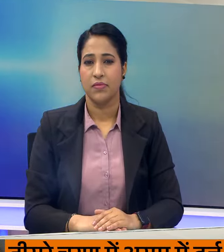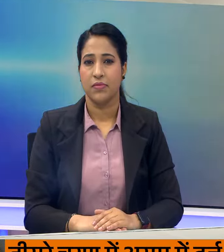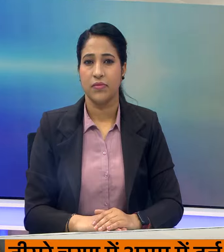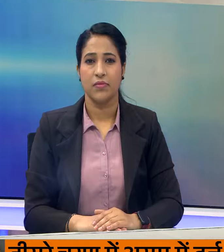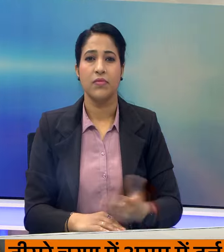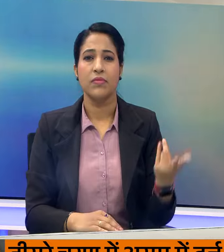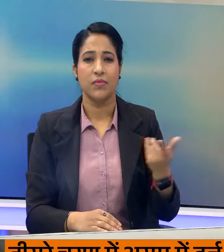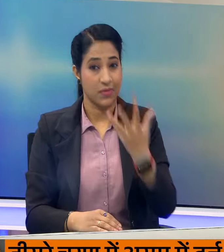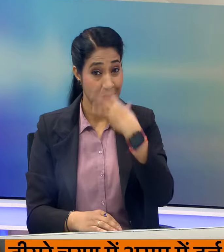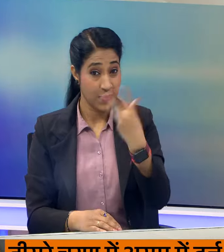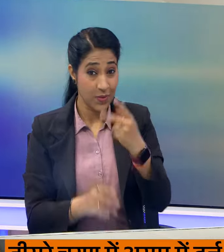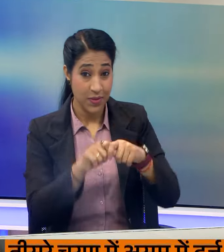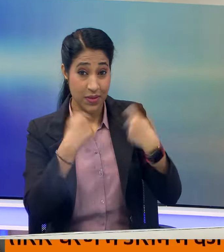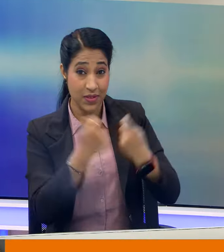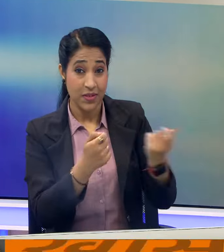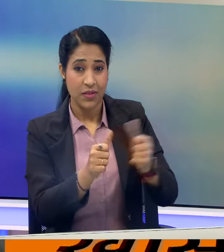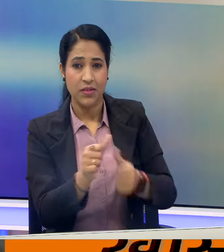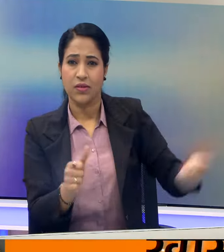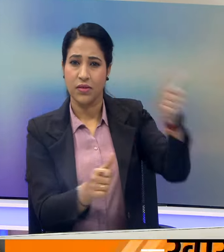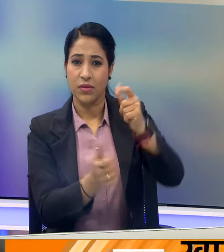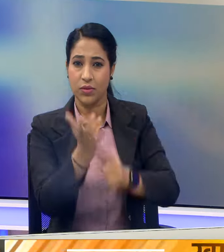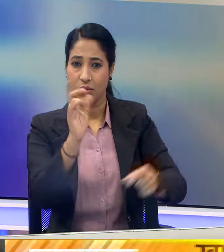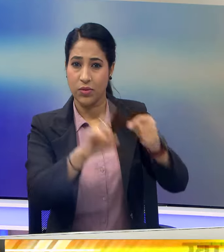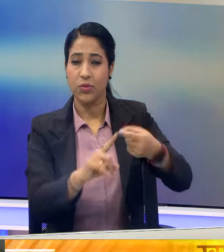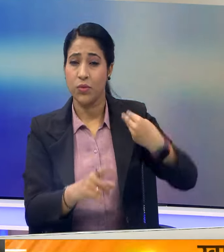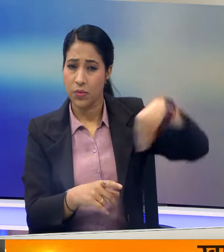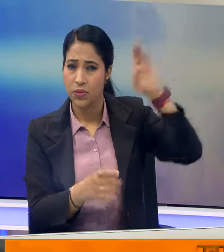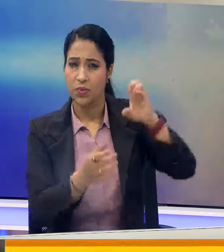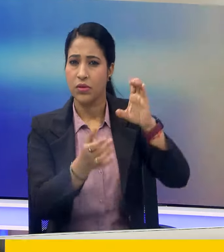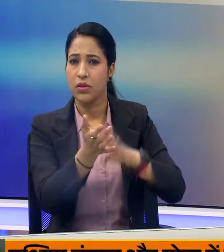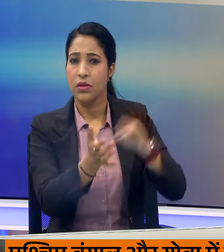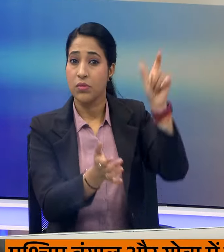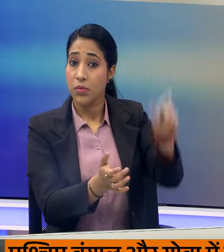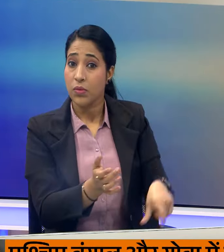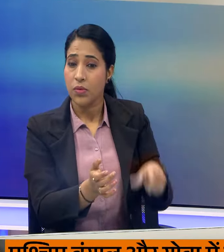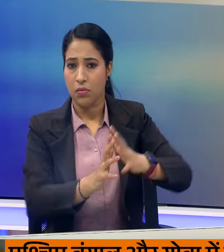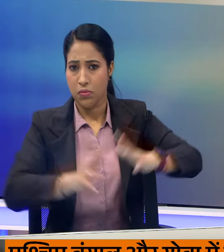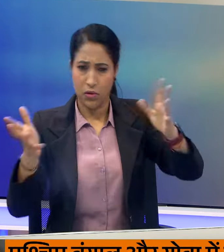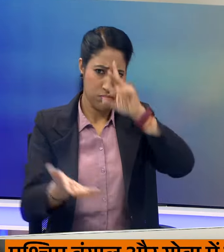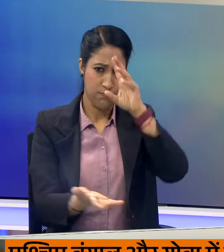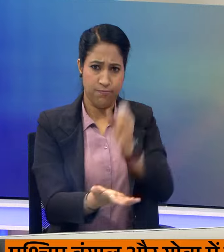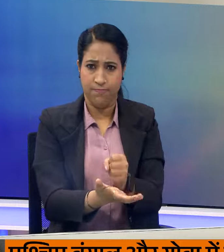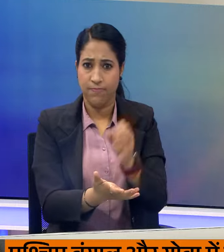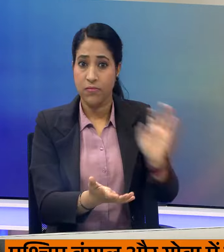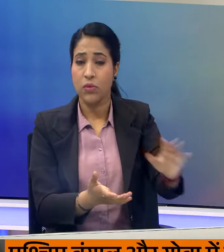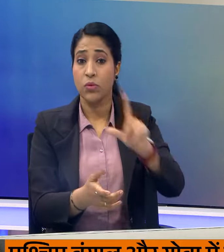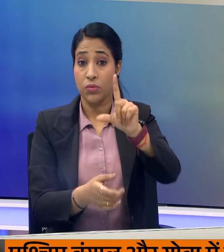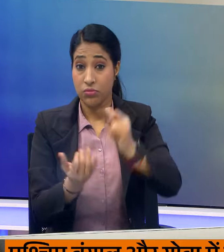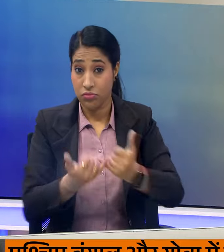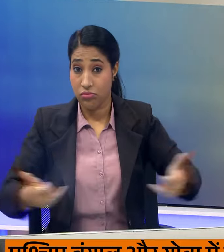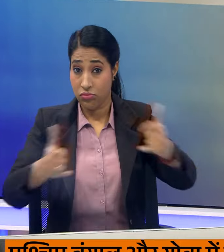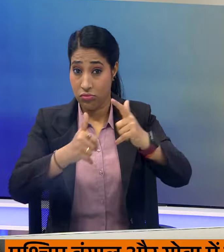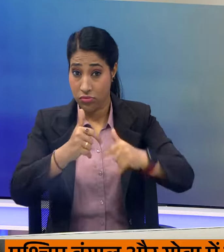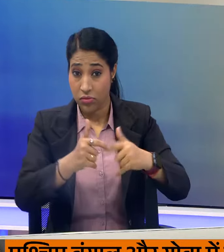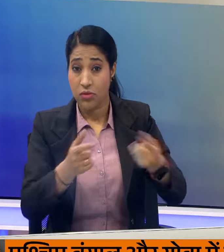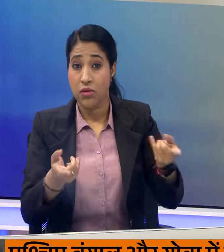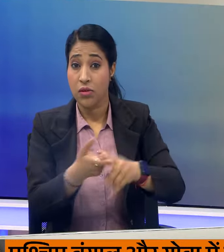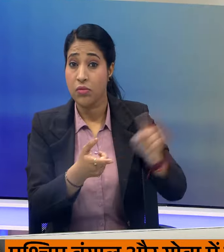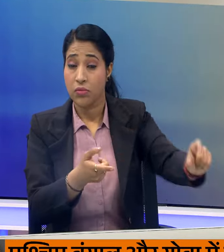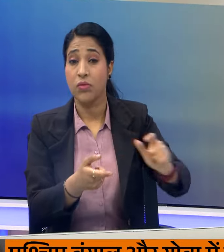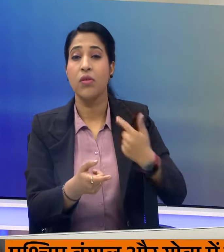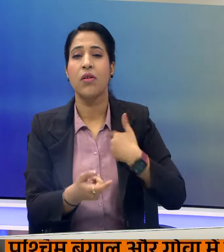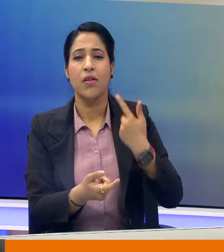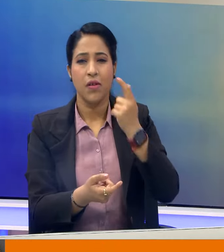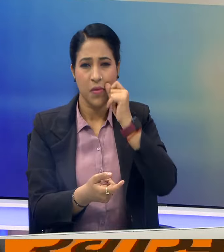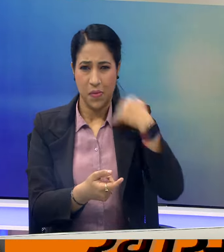वहुजन समाजवादी की अध्यक्ष और उत्तर प्रदेश की पूर्व मुख्यमंत्री मायवती ने बड़ा फैसला लिया है। लोगसभाद चुनावों के बीच मायवती ने अपने